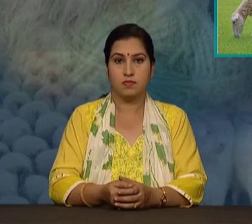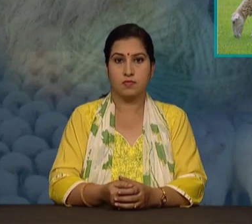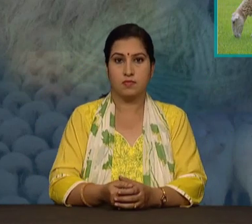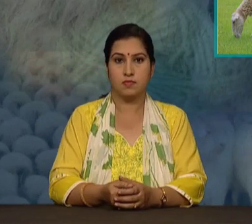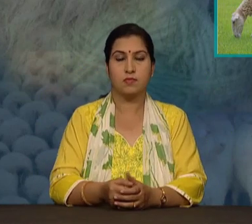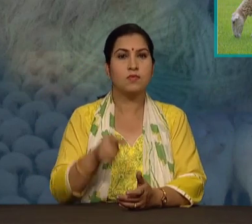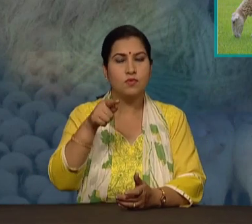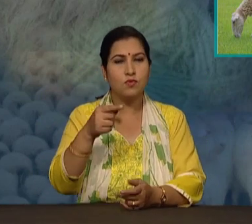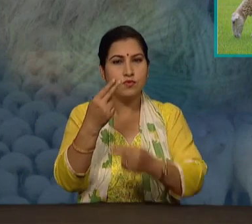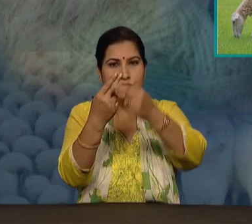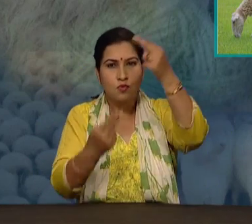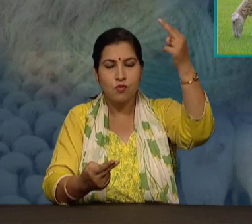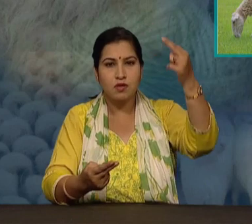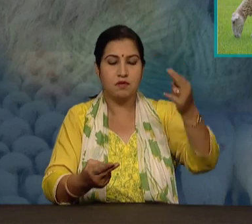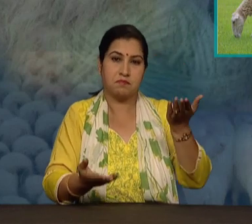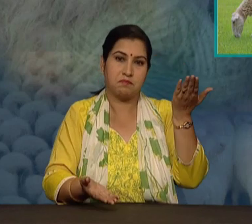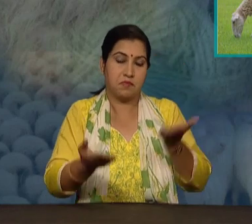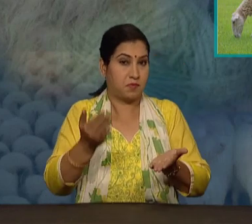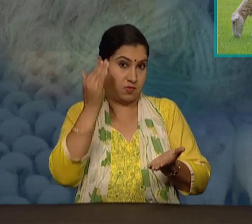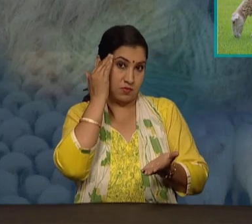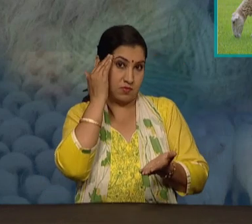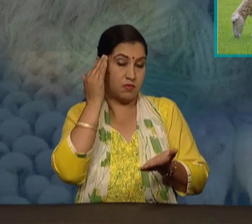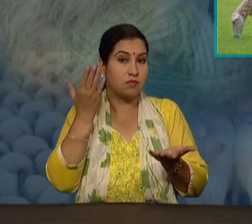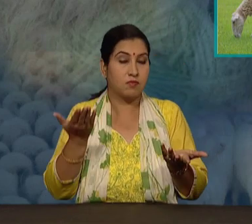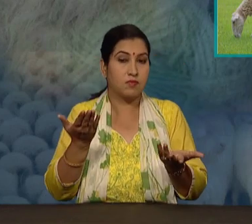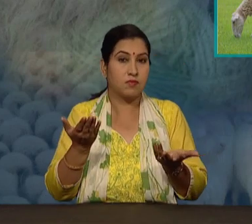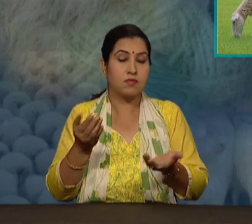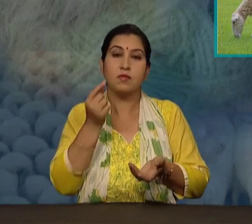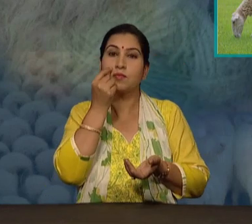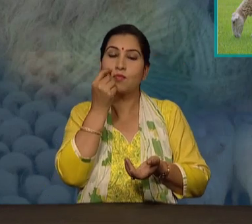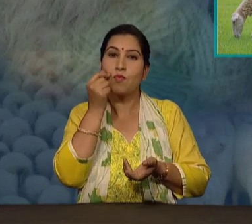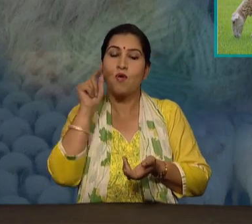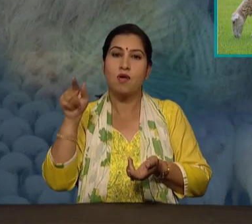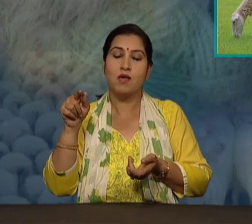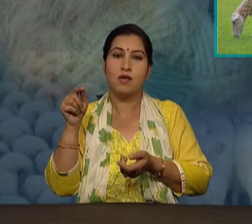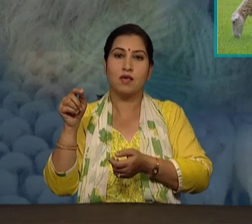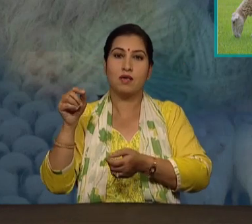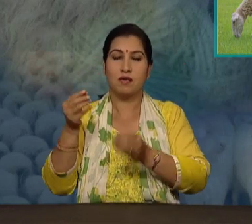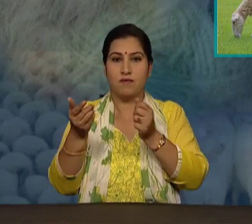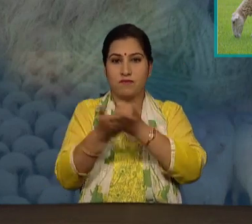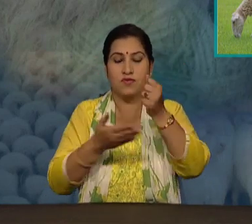गडर्य की कहानी तो जरूर सुनी होगी जो जंगल में भेडे चराने जाता था